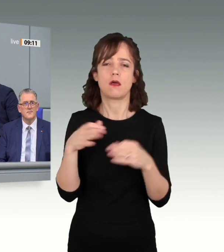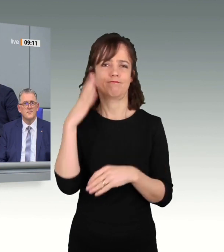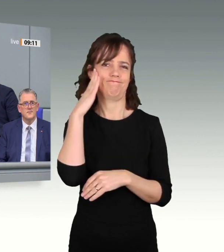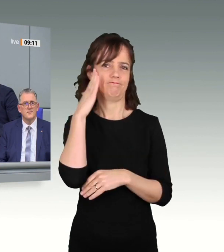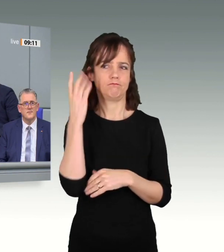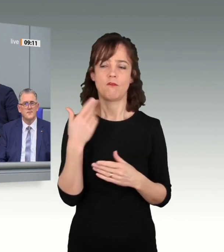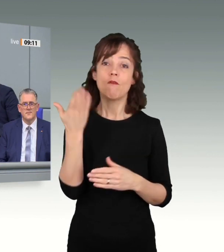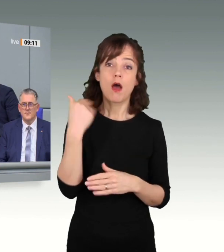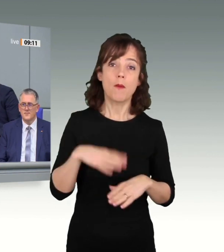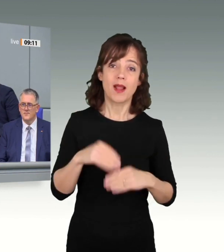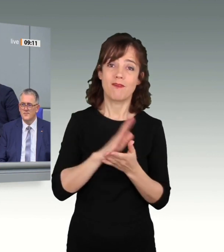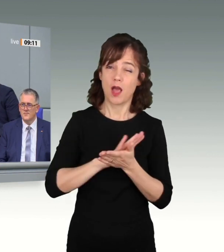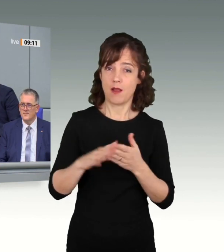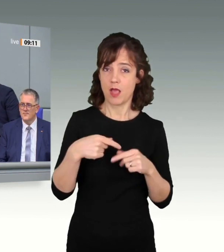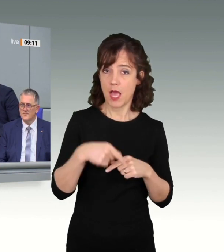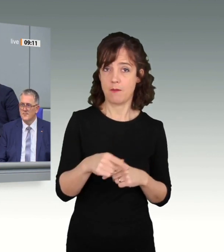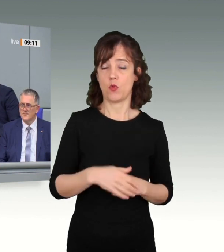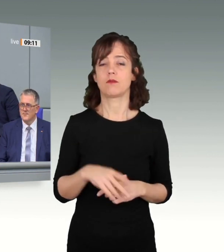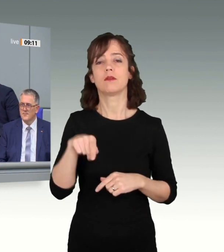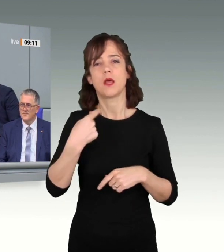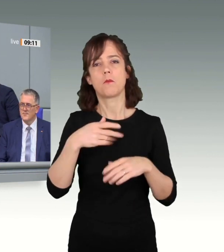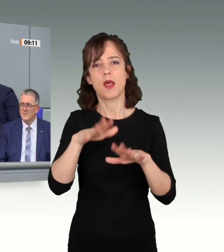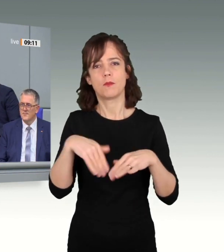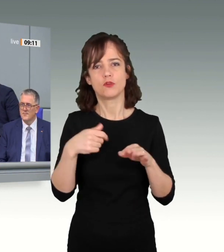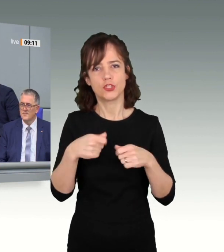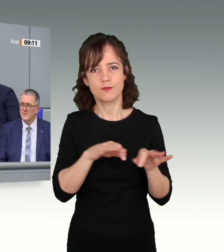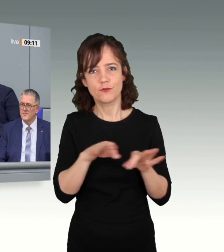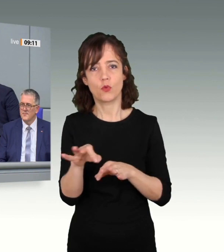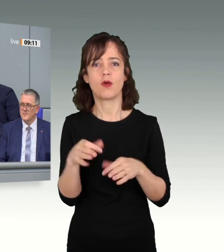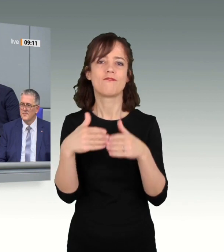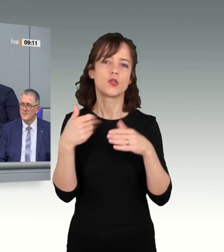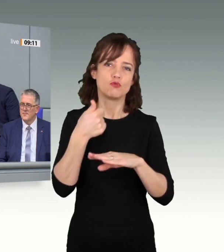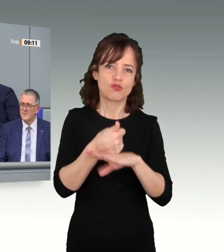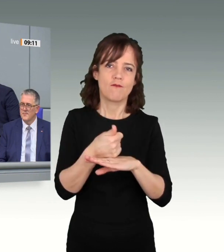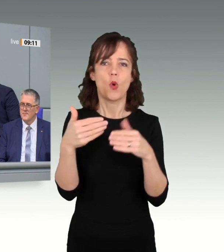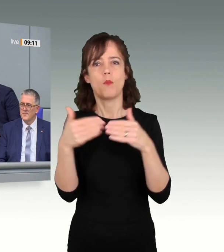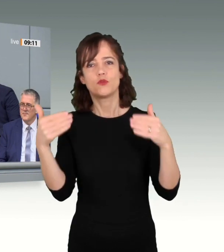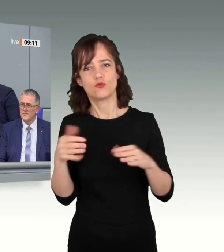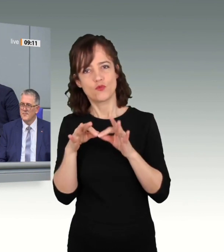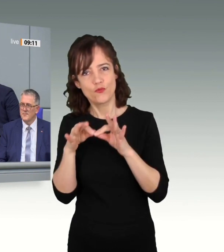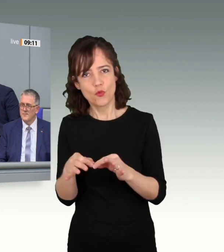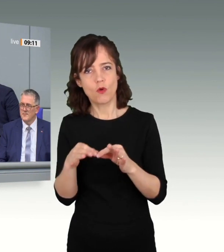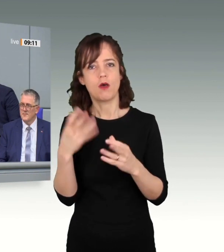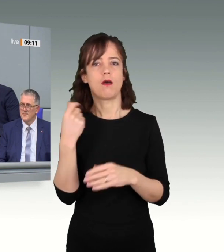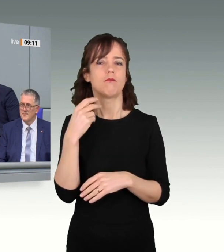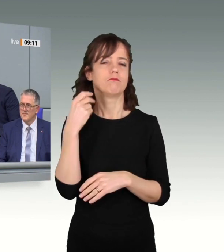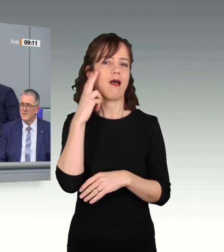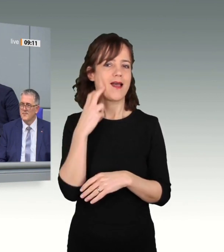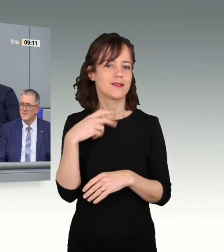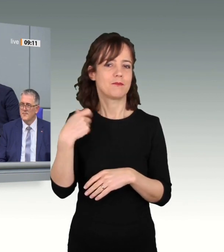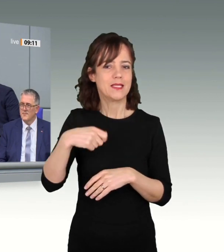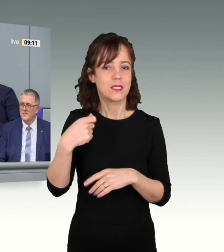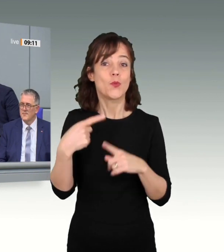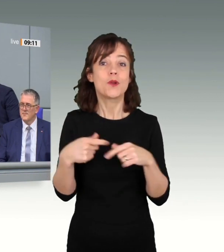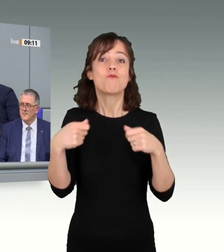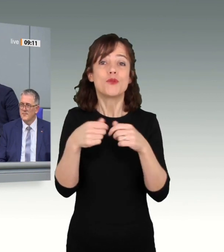als einfacher Abgeordneter, parlamentarischer Geschäftsführer, Fraktionschef, Oppositionsführer, Alterspräsident und